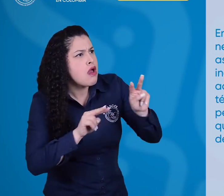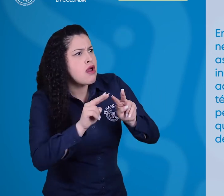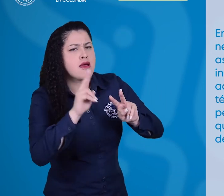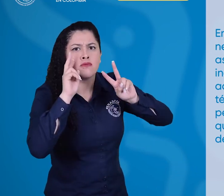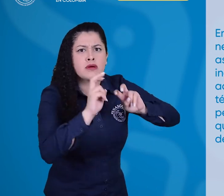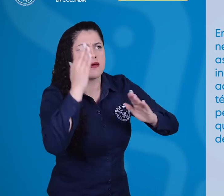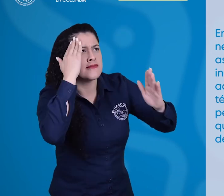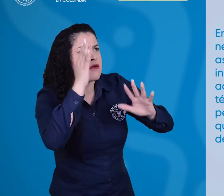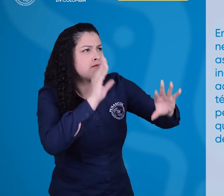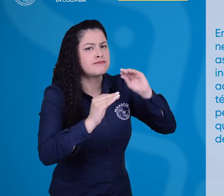Ministerio del Interior.